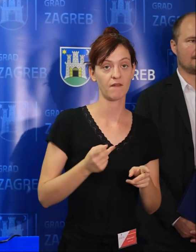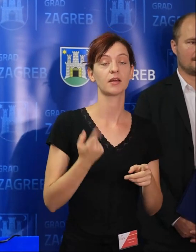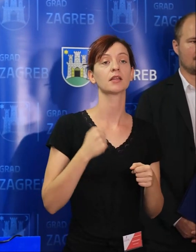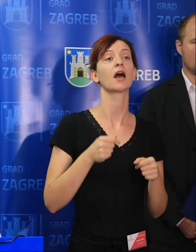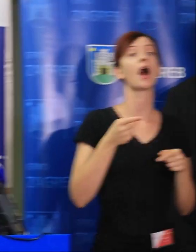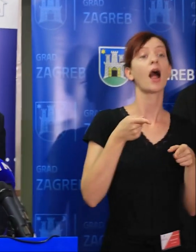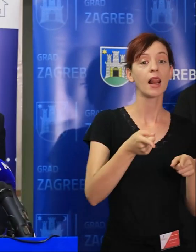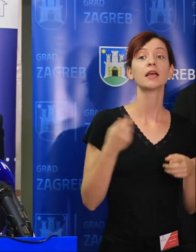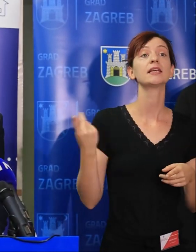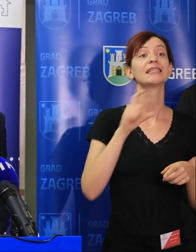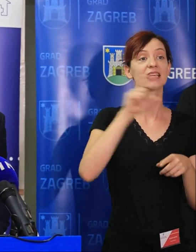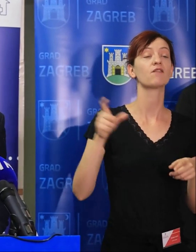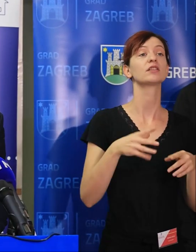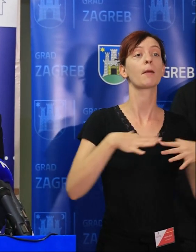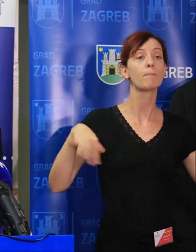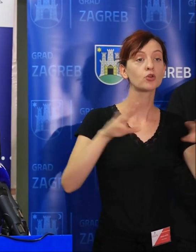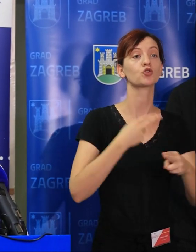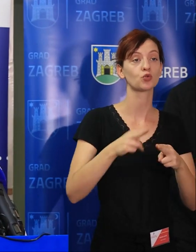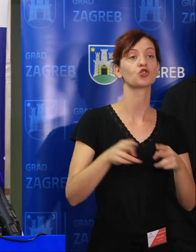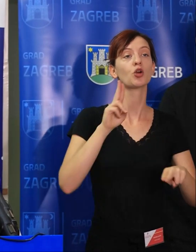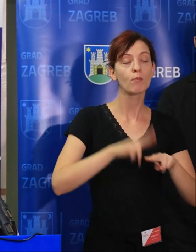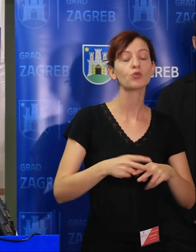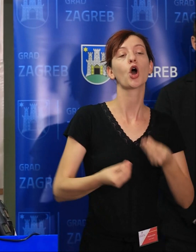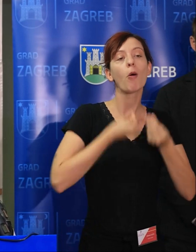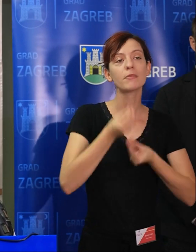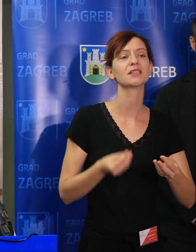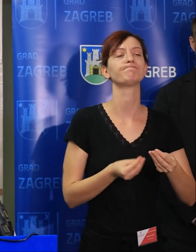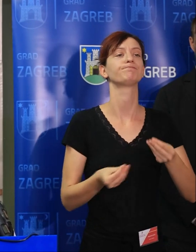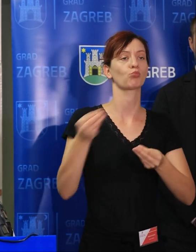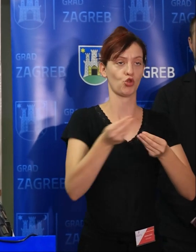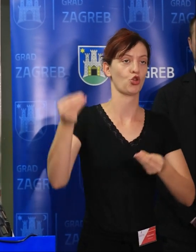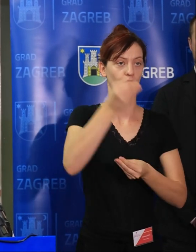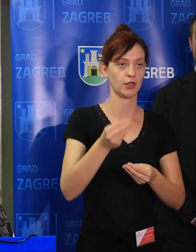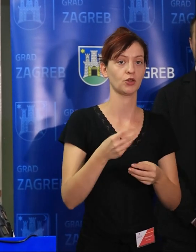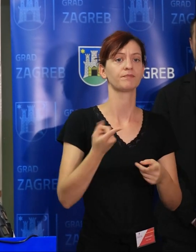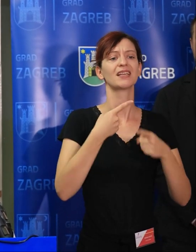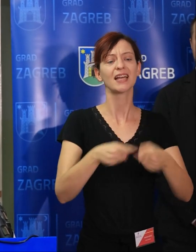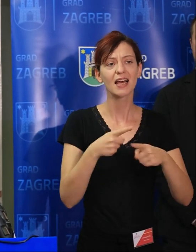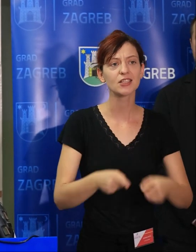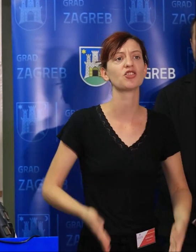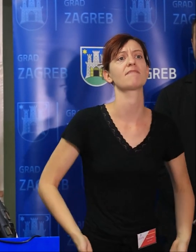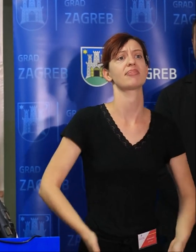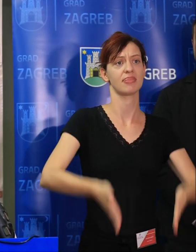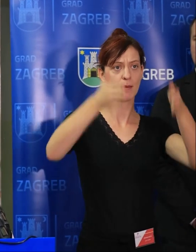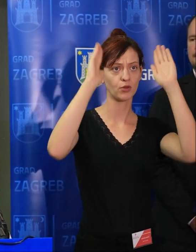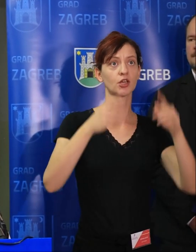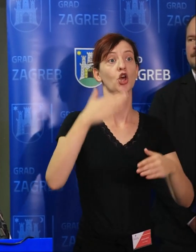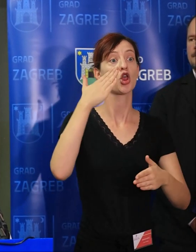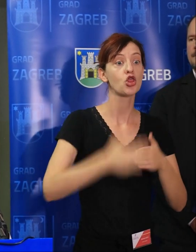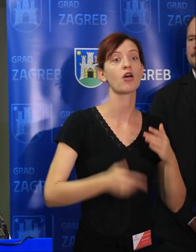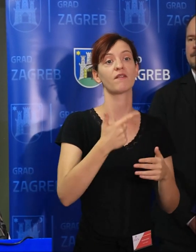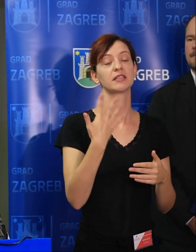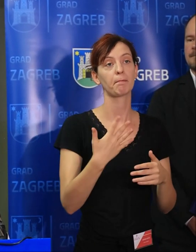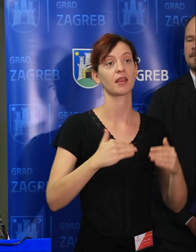prostorne reženja pojasniti sve ono što smatramo da je sporno za različite nebodere do čak 25 kartova i tako